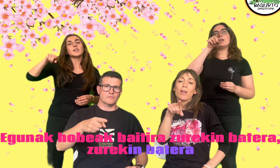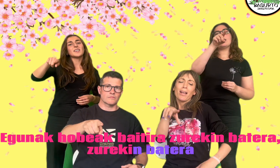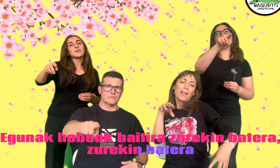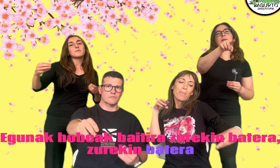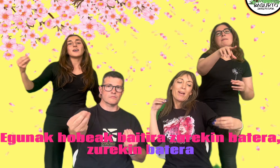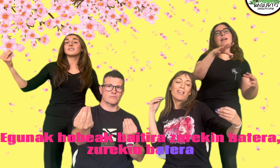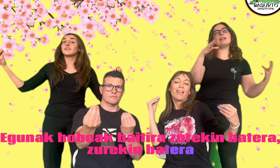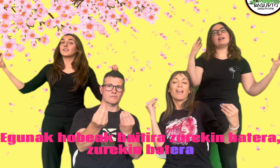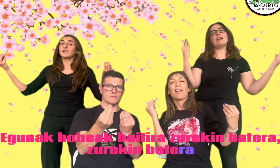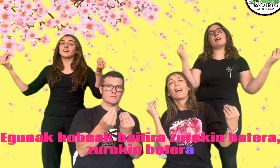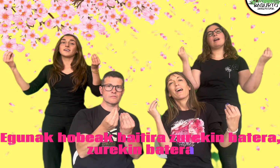batera